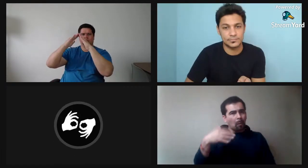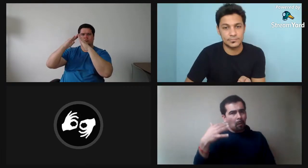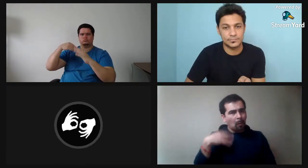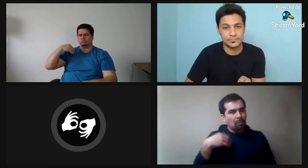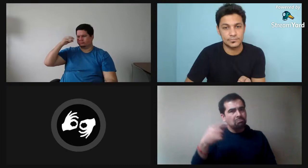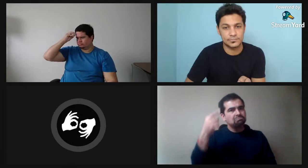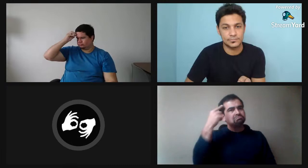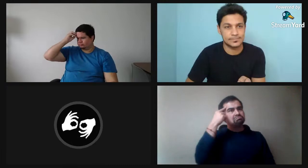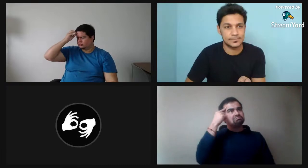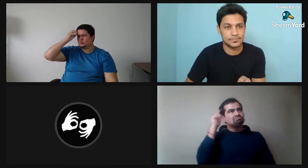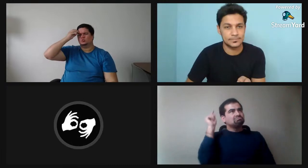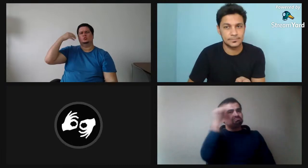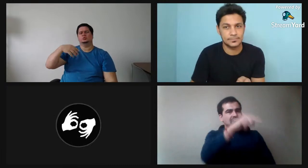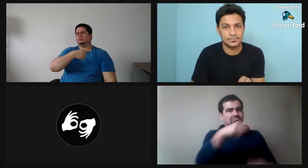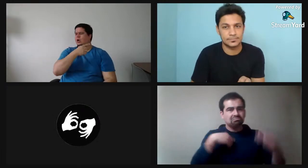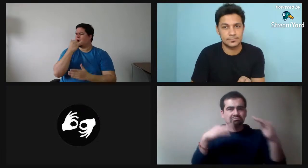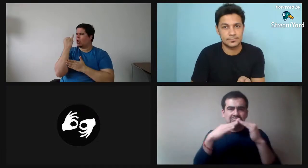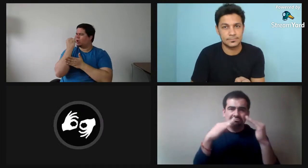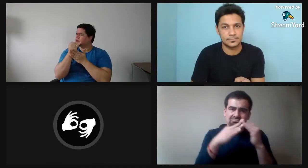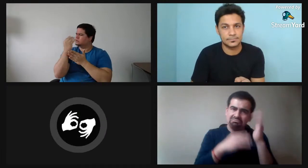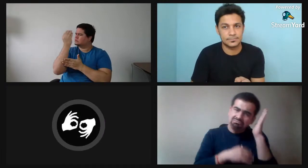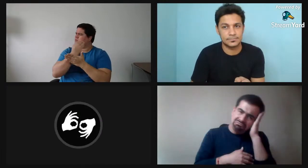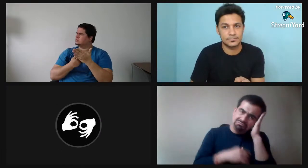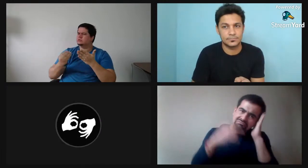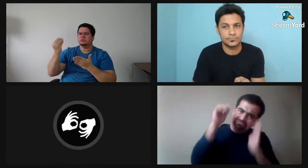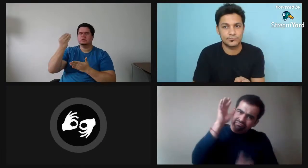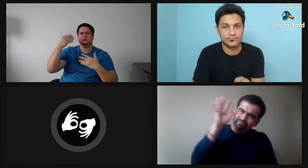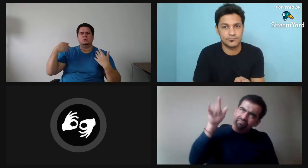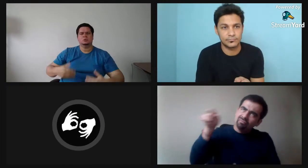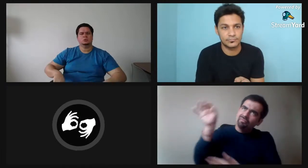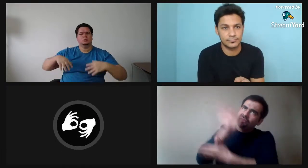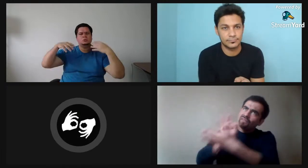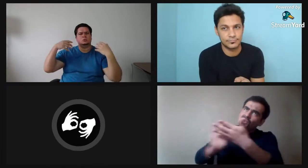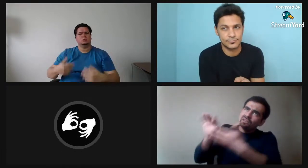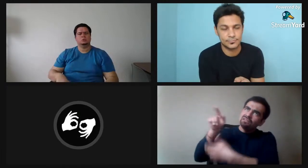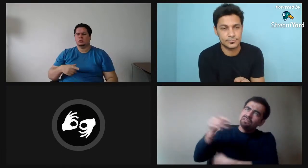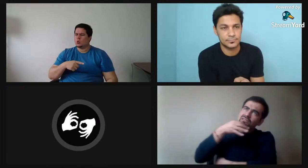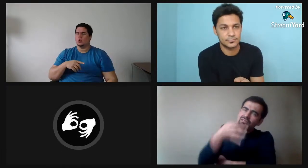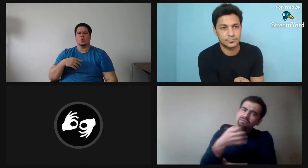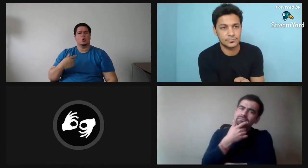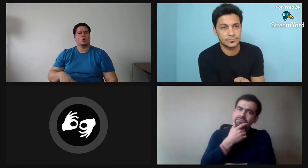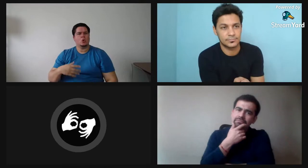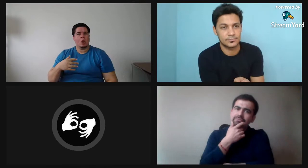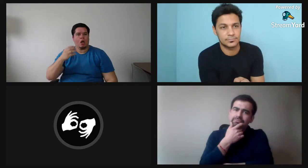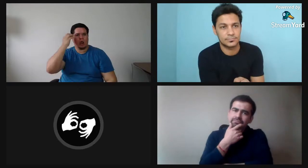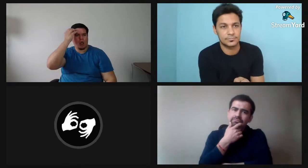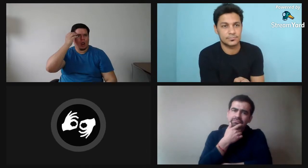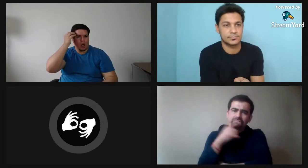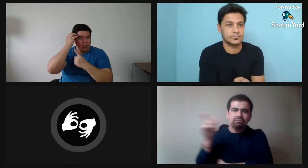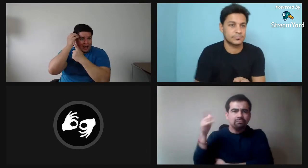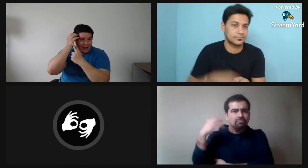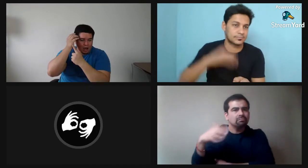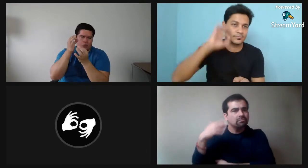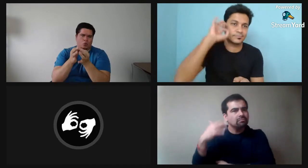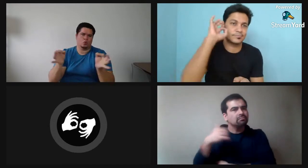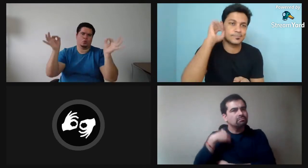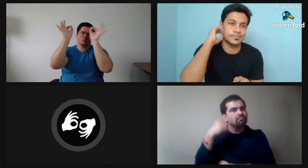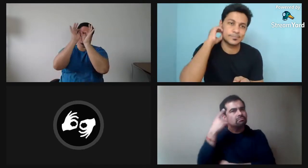la historia. Y yo, por ejemplo, la veo, la entiendo. Llego a mi casa, vi el dibujo. Sueño con ella. Uy, vi esta